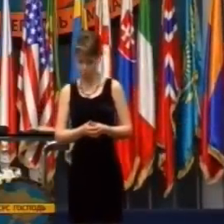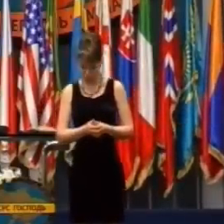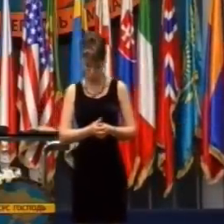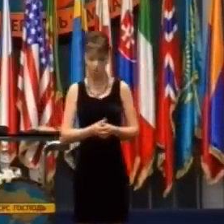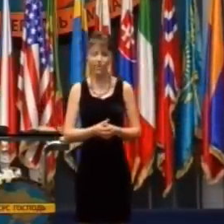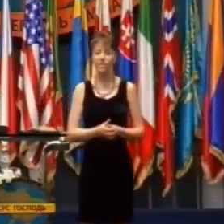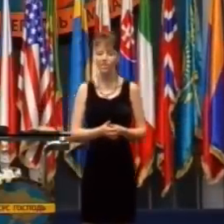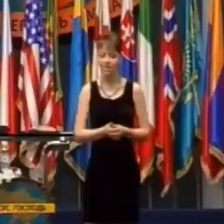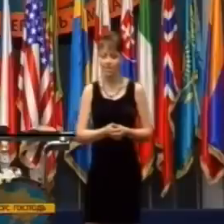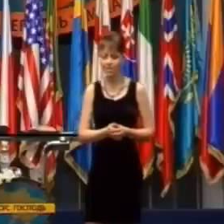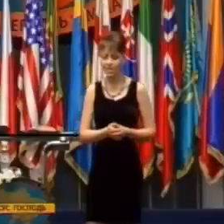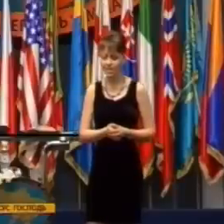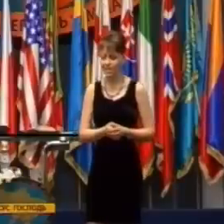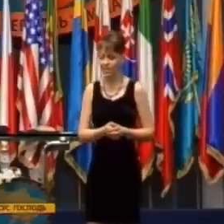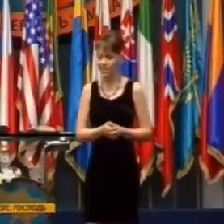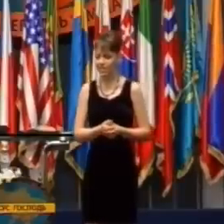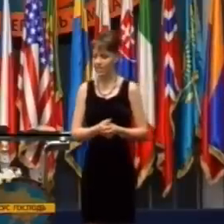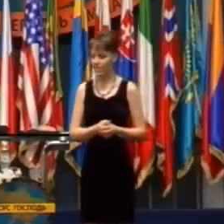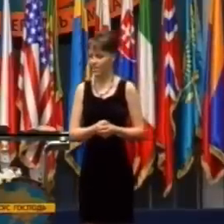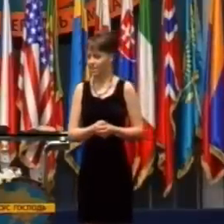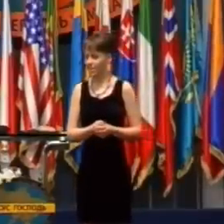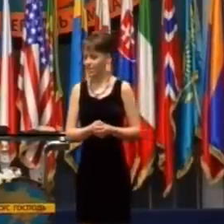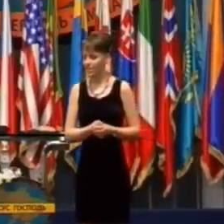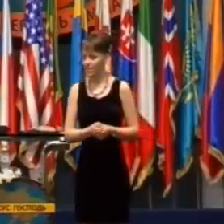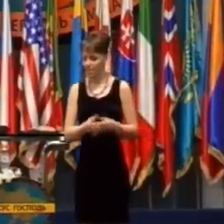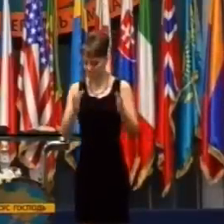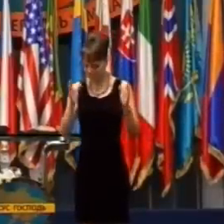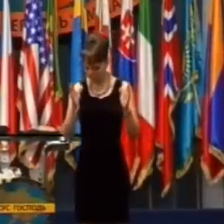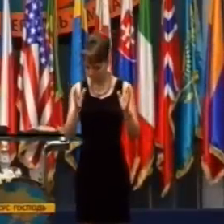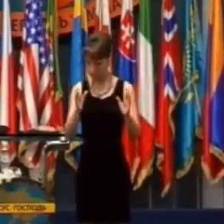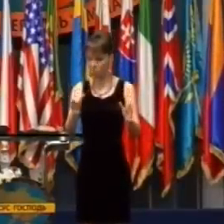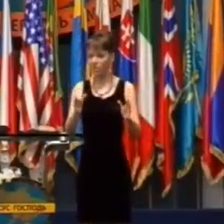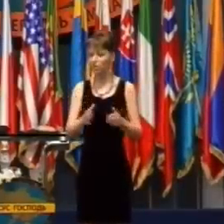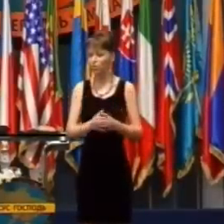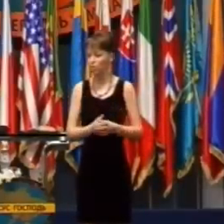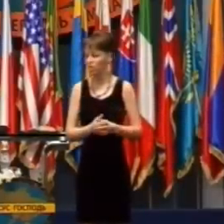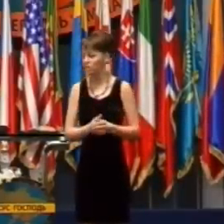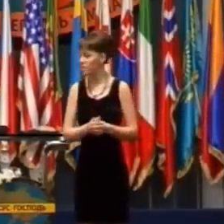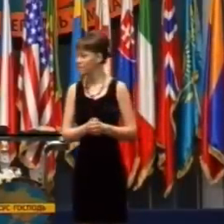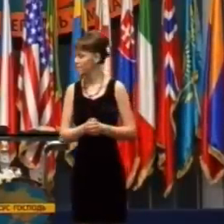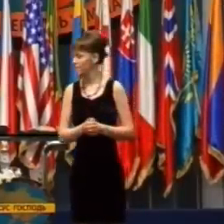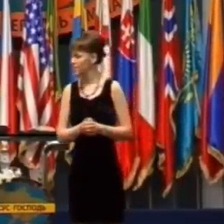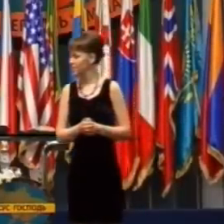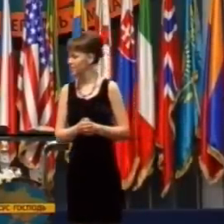Boli by ste prekvapení. A ak je toto váš prípad,